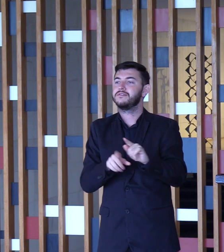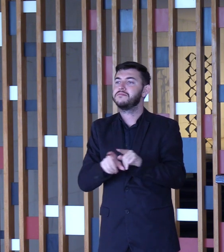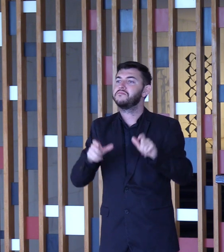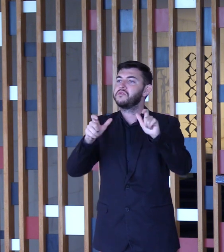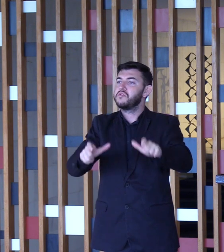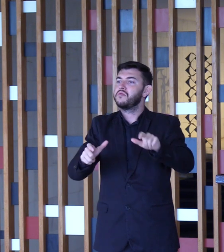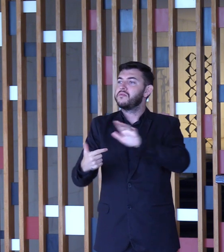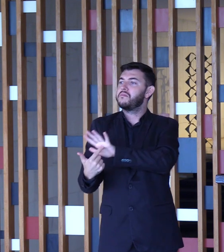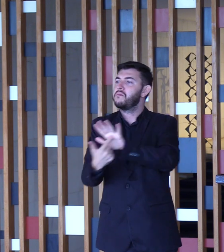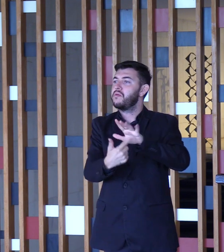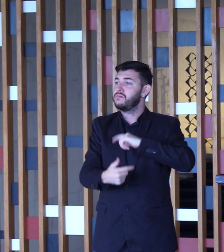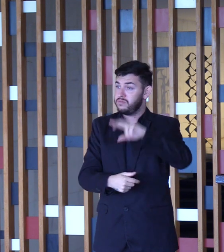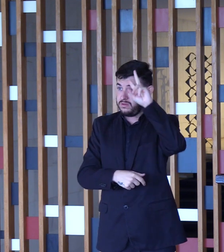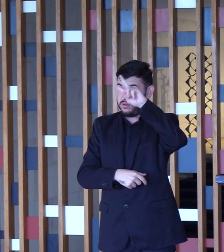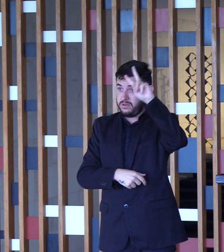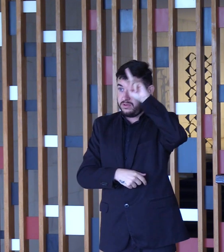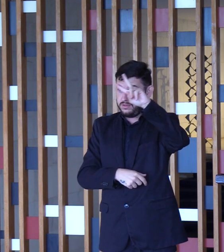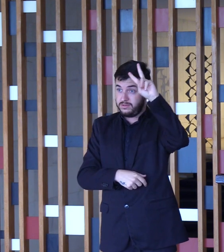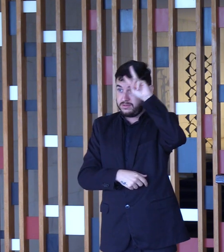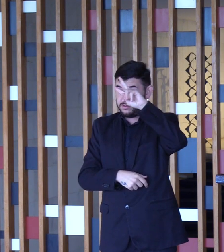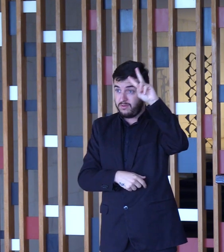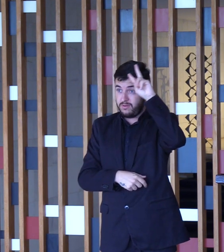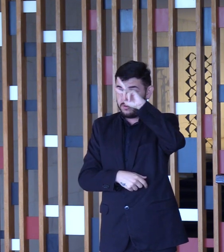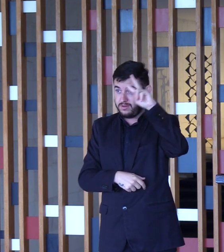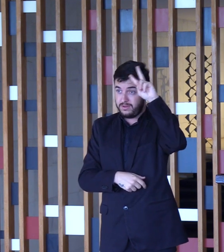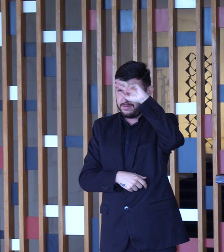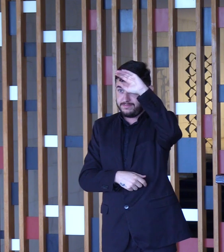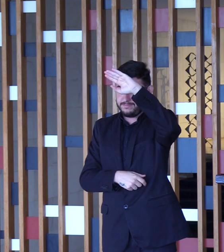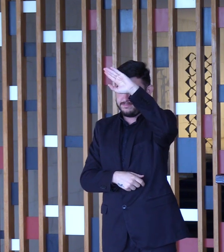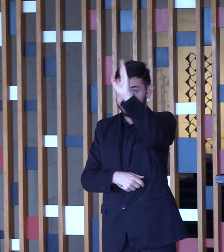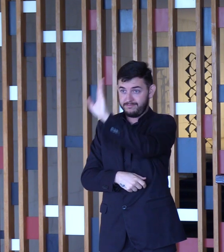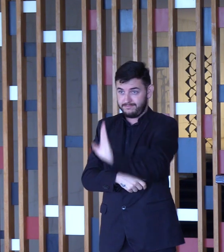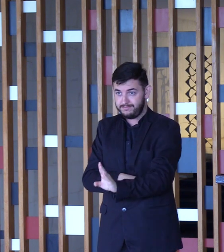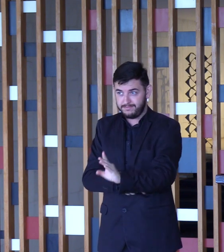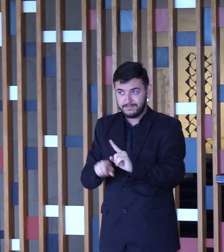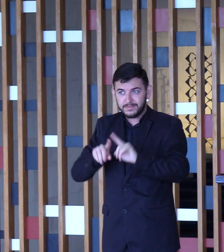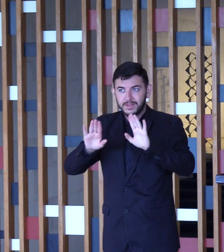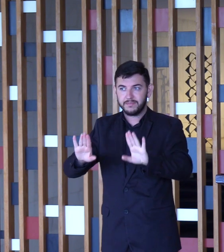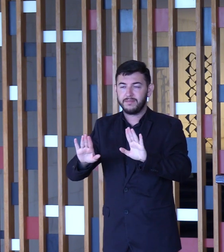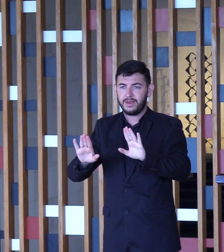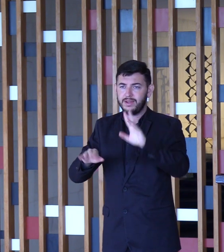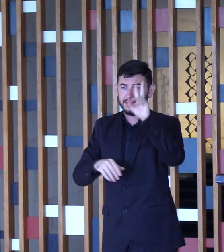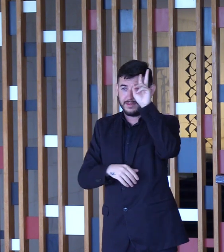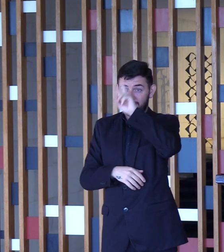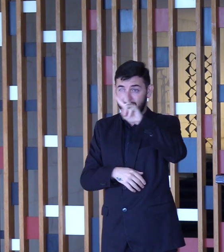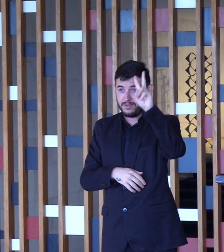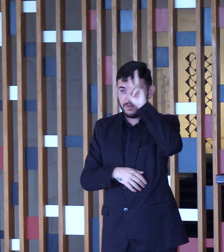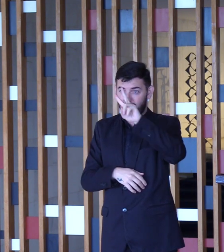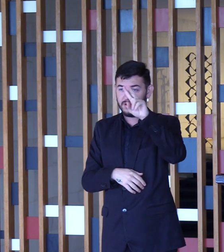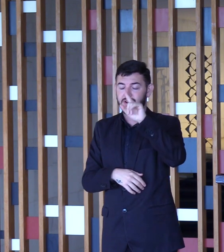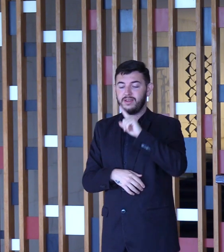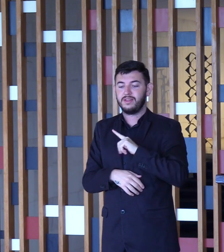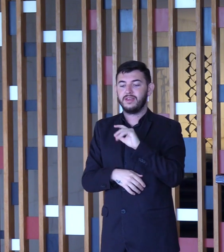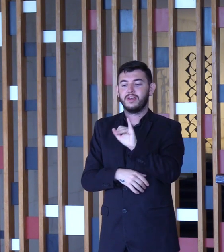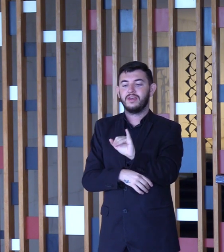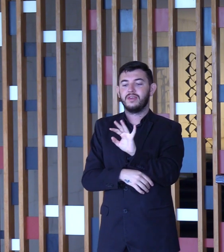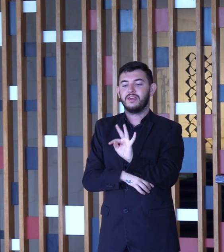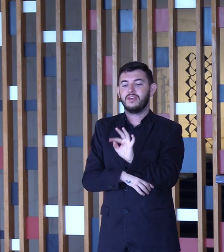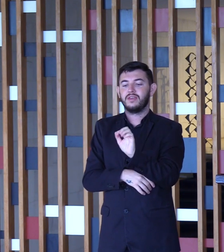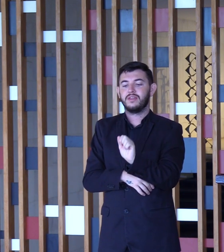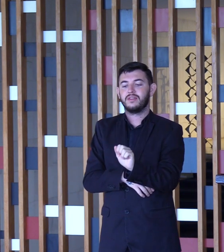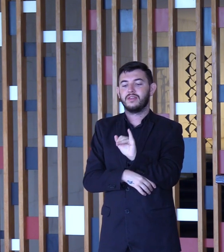história da cidade e de nosso país. Uma dessas histórias entralaça a Itaipu Binacional,